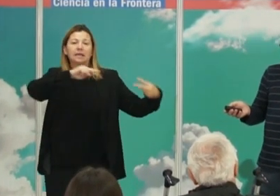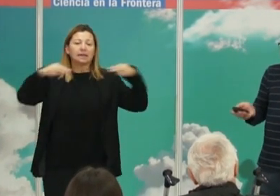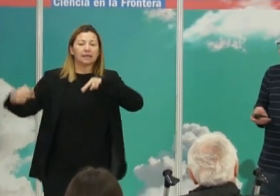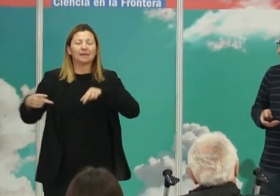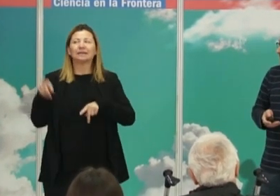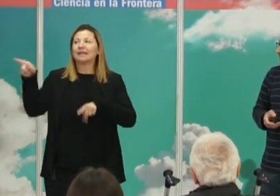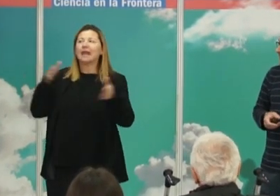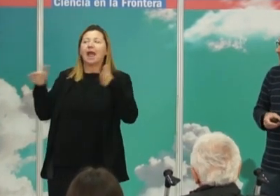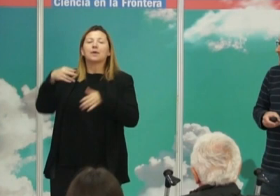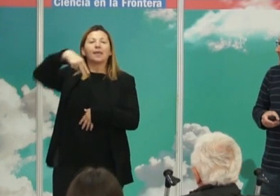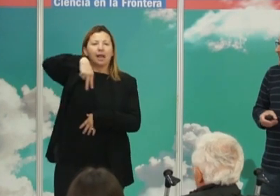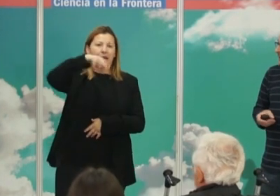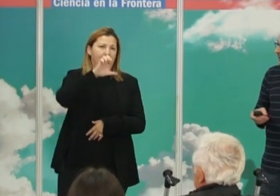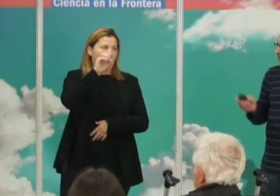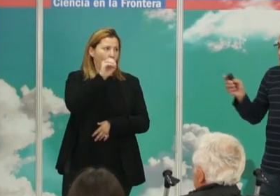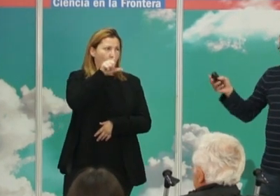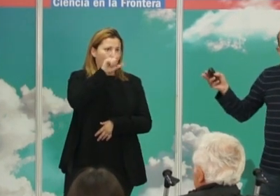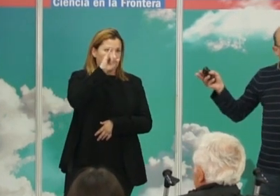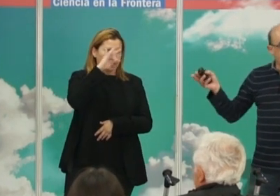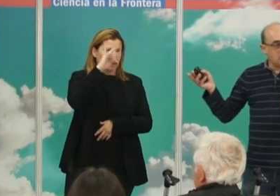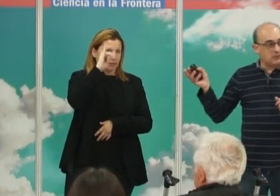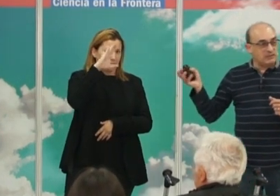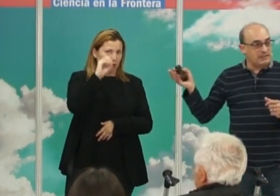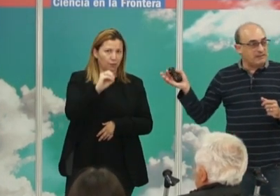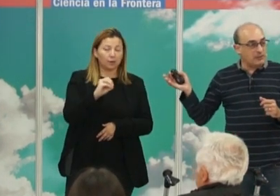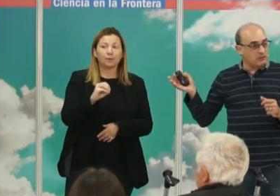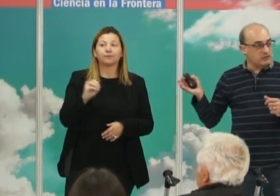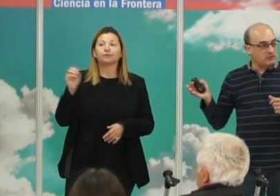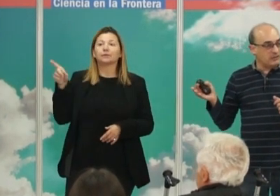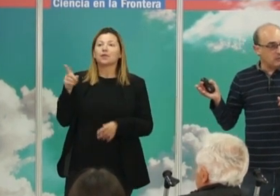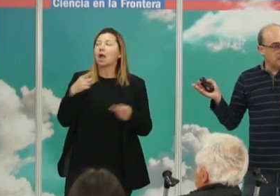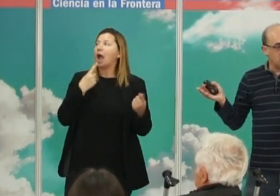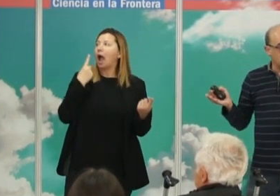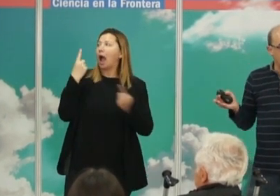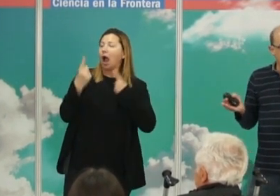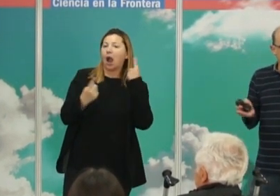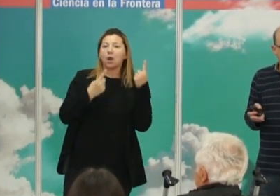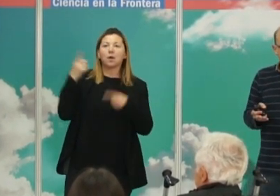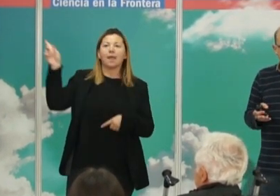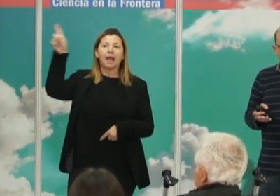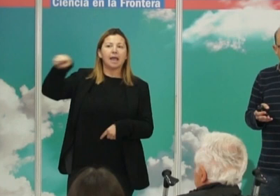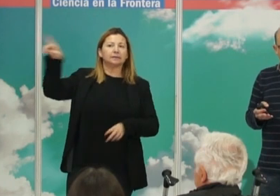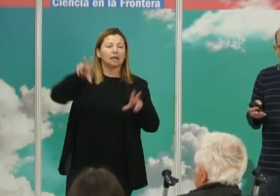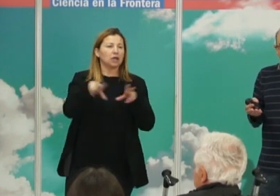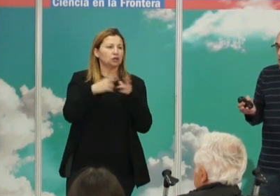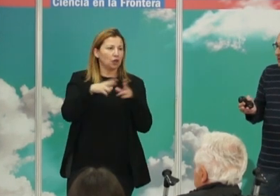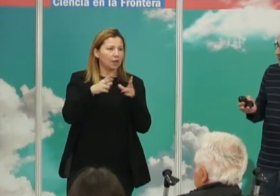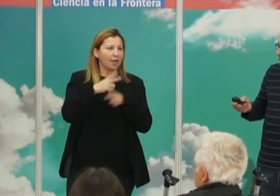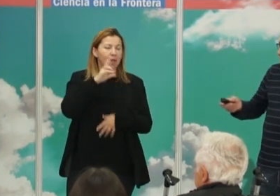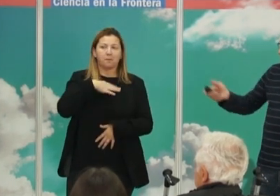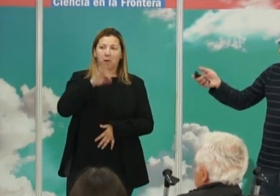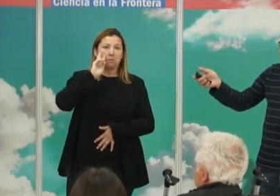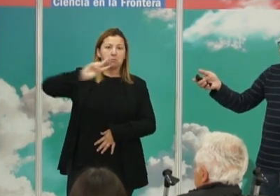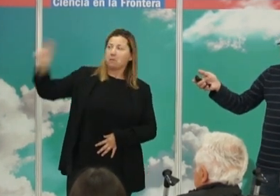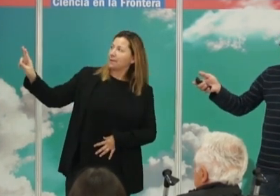neolítico. Entonces, genéticamente podemos analizar algunas de estas sociedades neolíticas y encontramos cosas